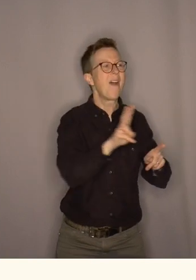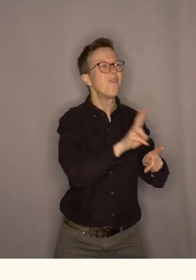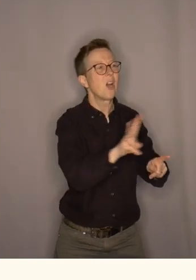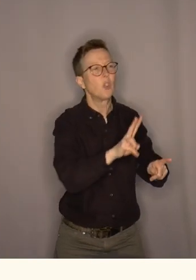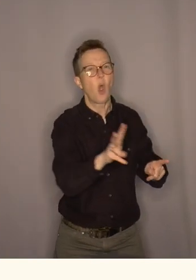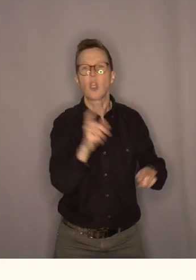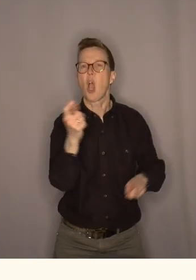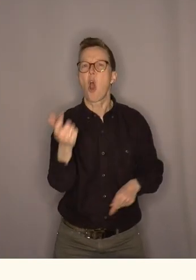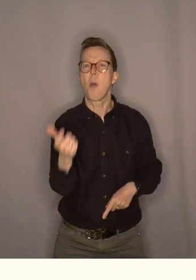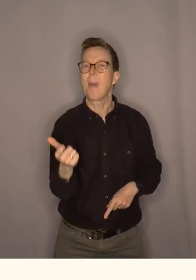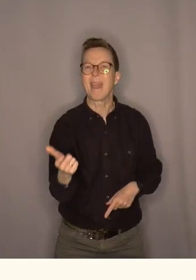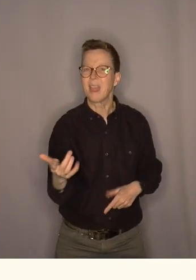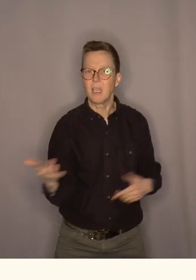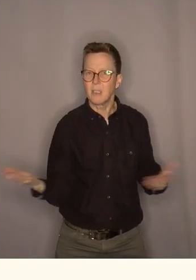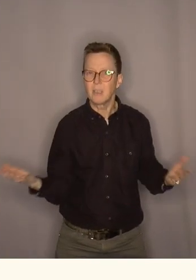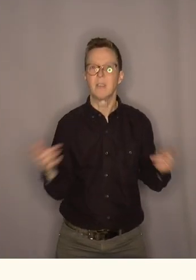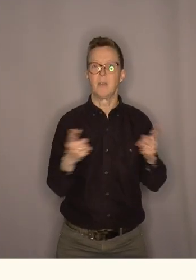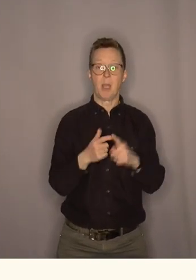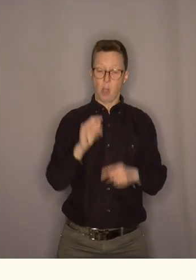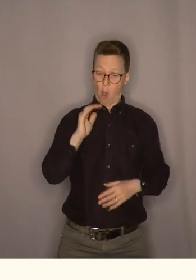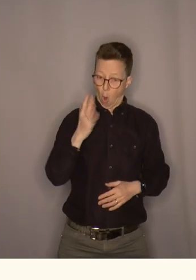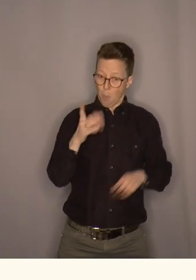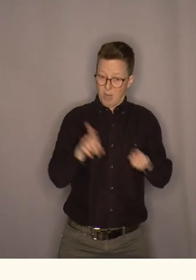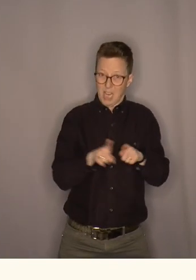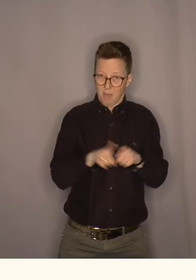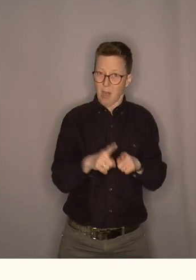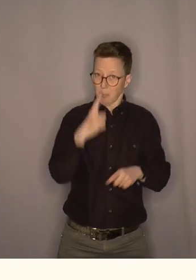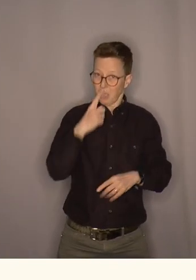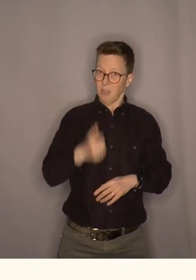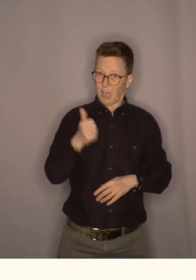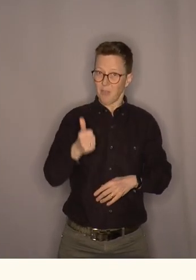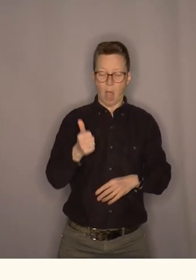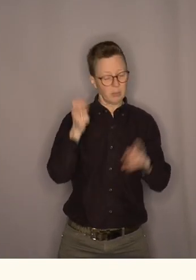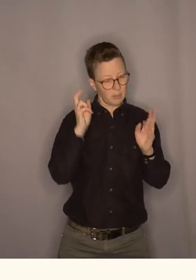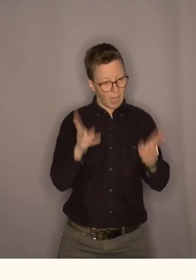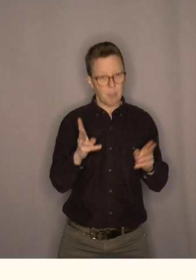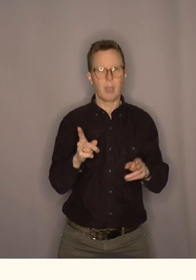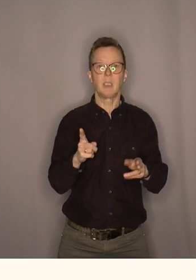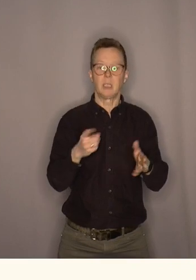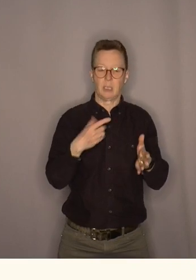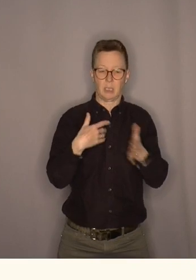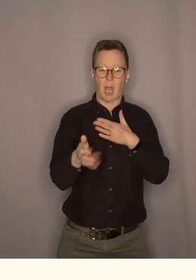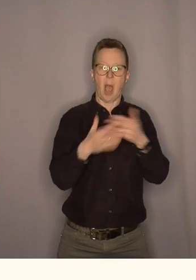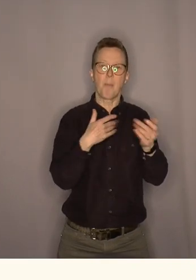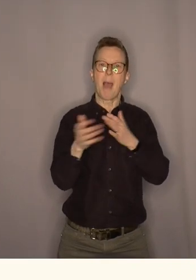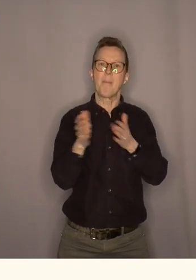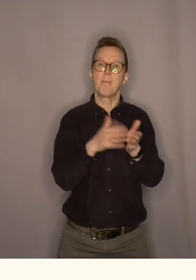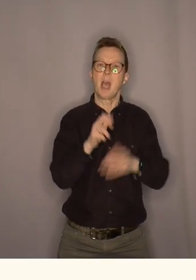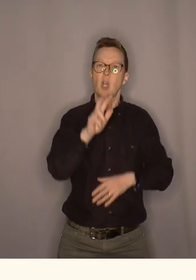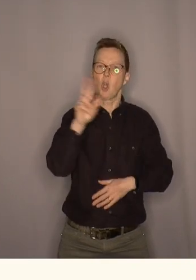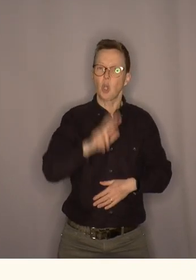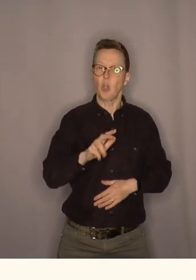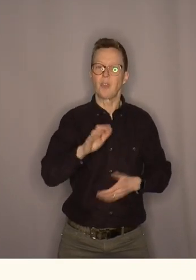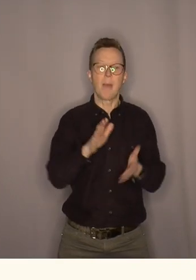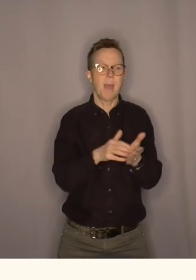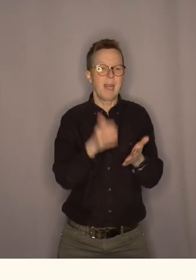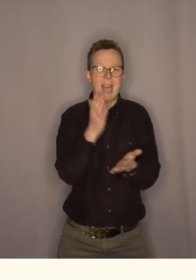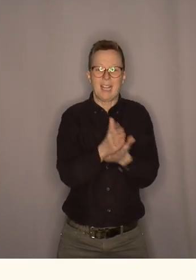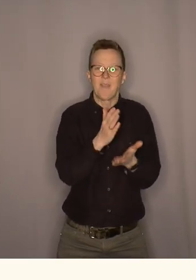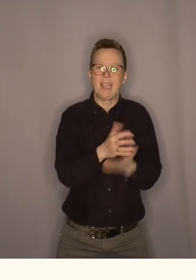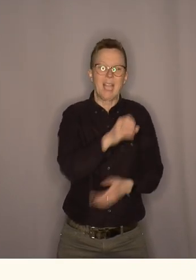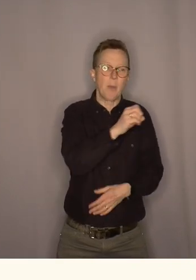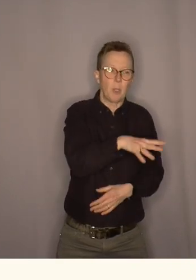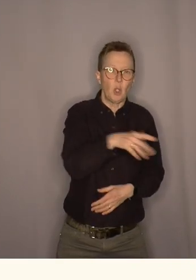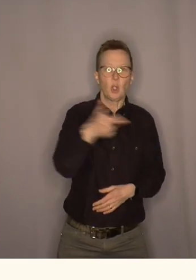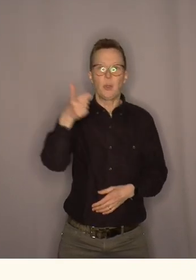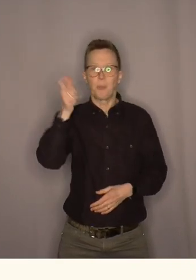og i Gloppen men det handler likevel i bunn og grunn om det samme vi skal altså skape grønnere og mer rettferdige byer